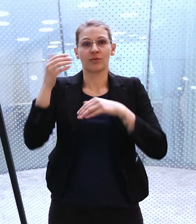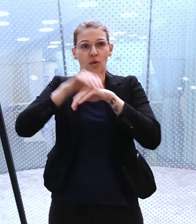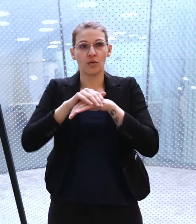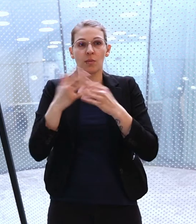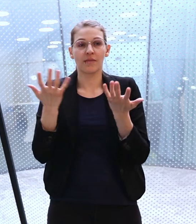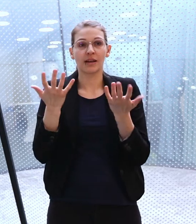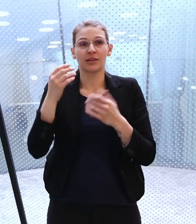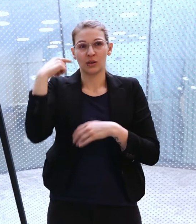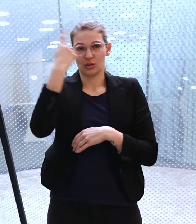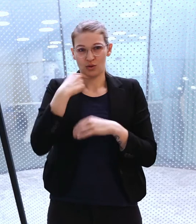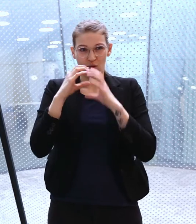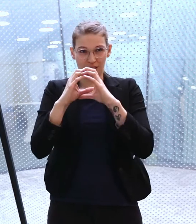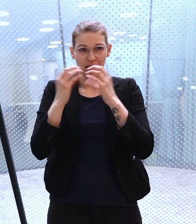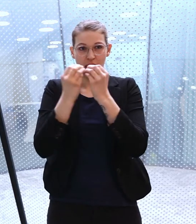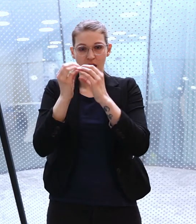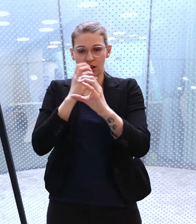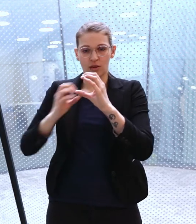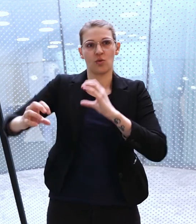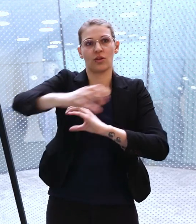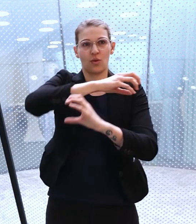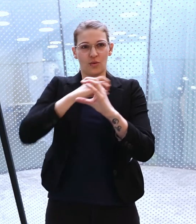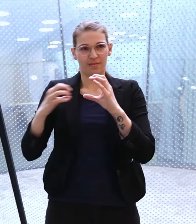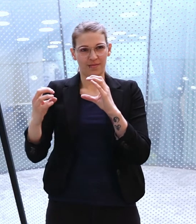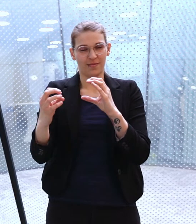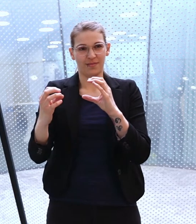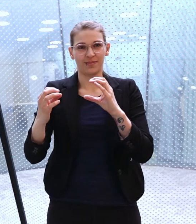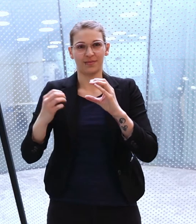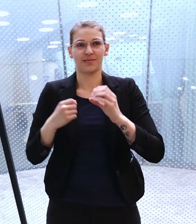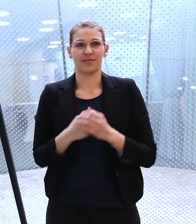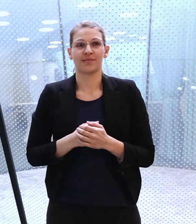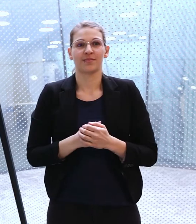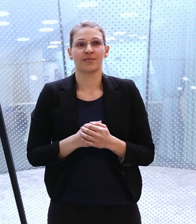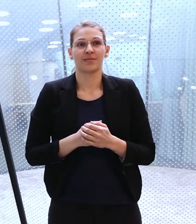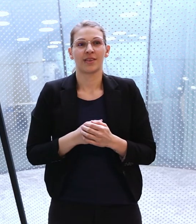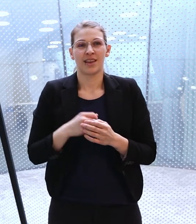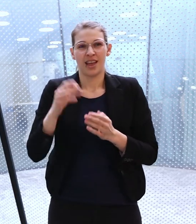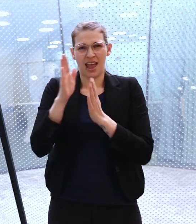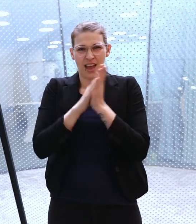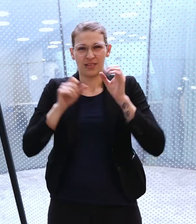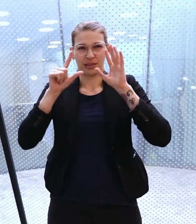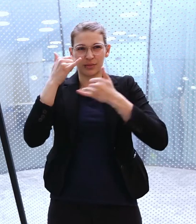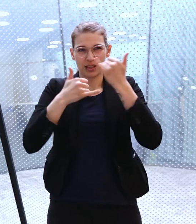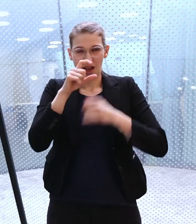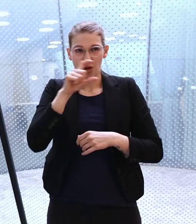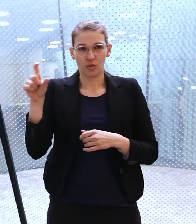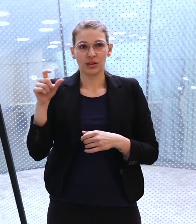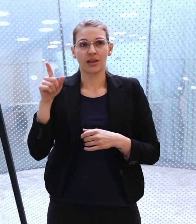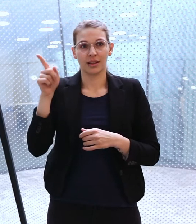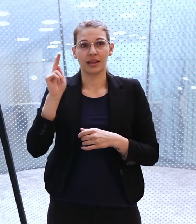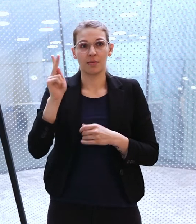Kepler hat erkannt, dass sich die Erde um sich selbst und um die Sonne dreht. Zu Beginn des 17. Jahrhunderts hat